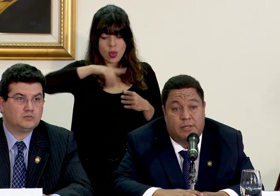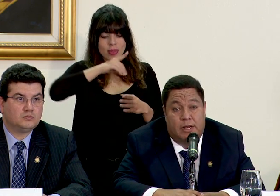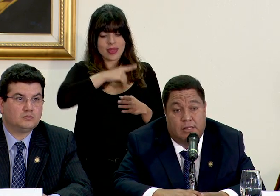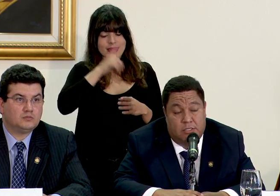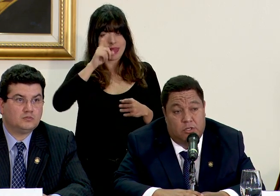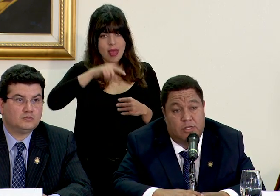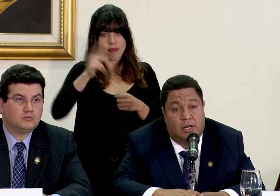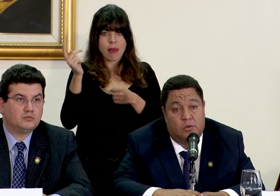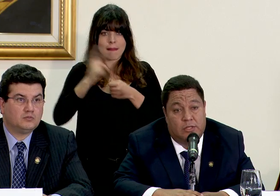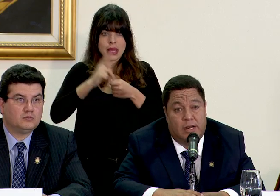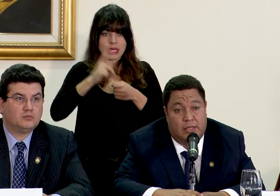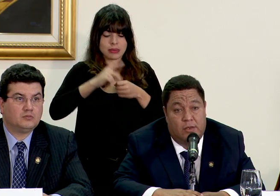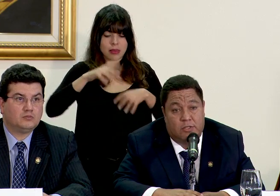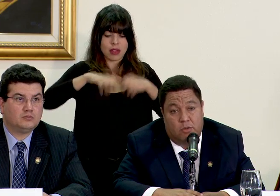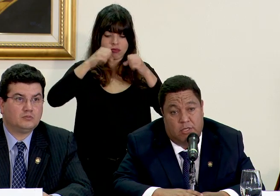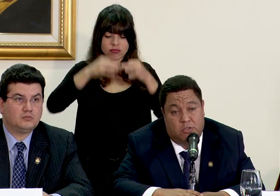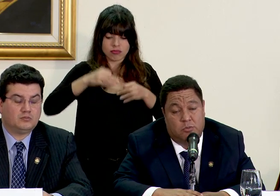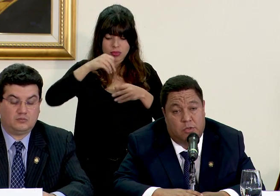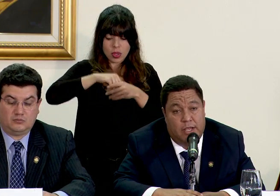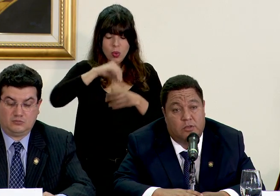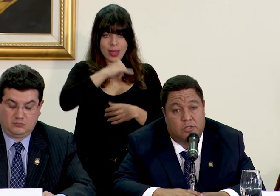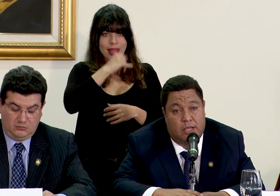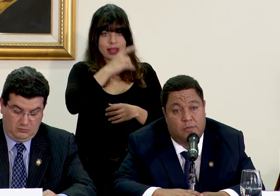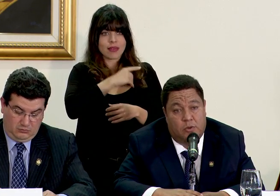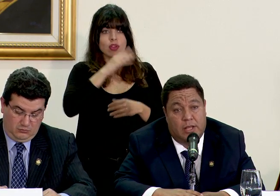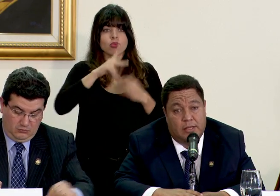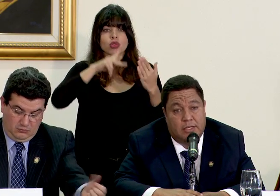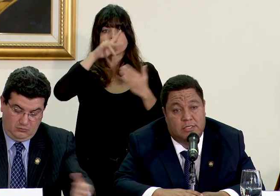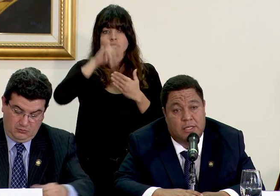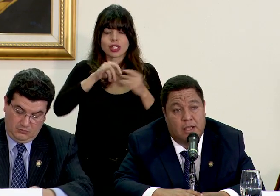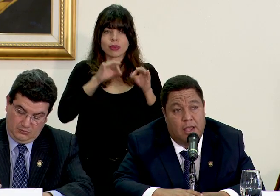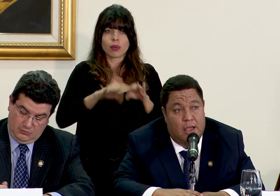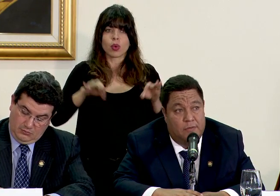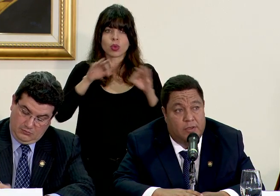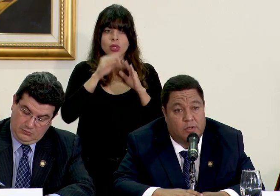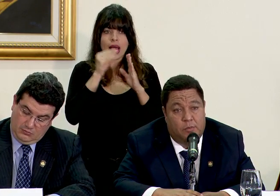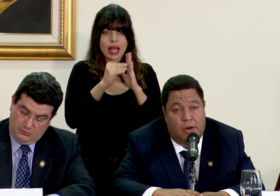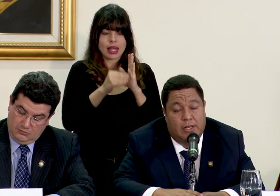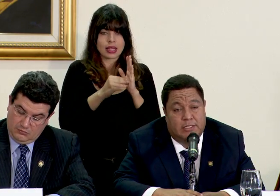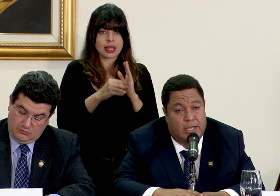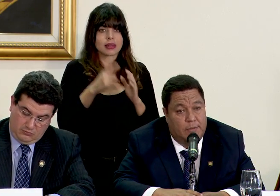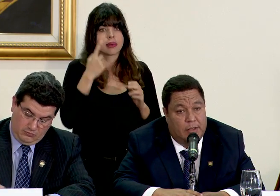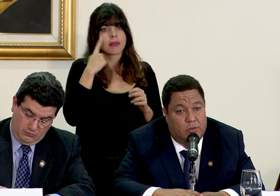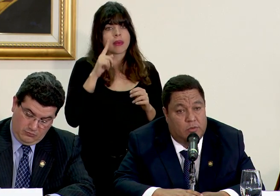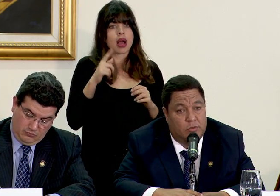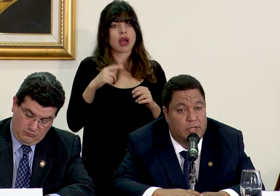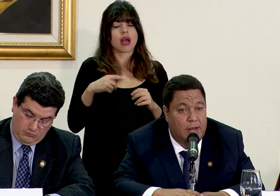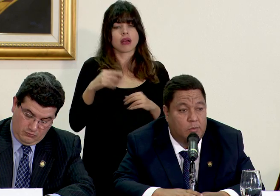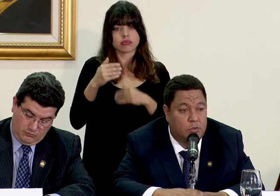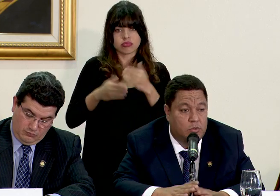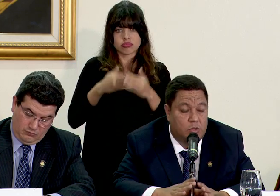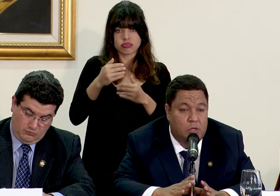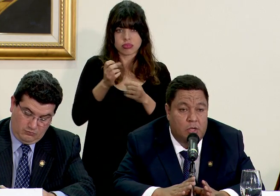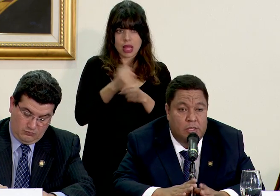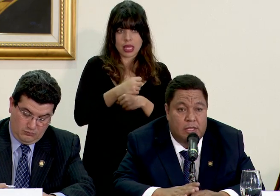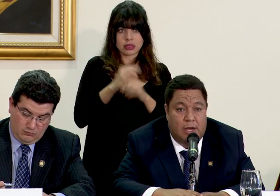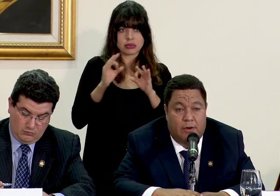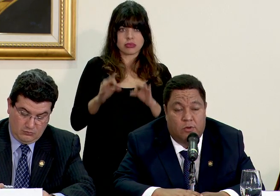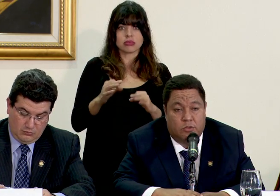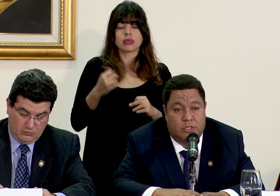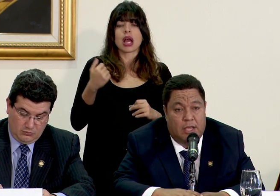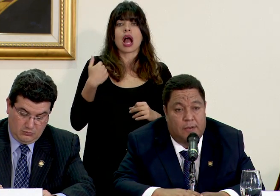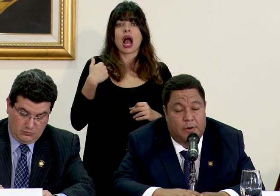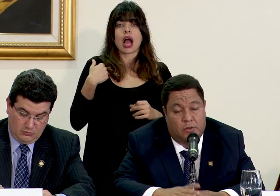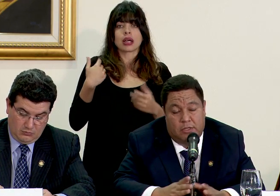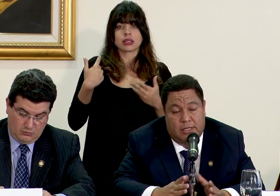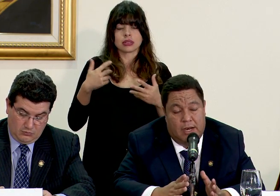participen de las decisiones de la junta directiva sobre estos proyectos tan importantes a efectos de poderles dar seguimiento tenemos desde